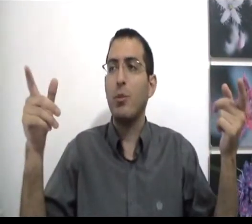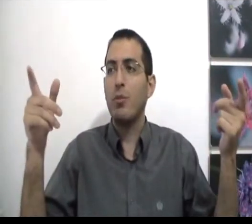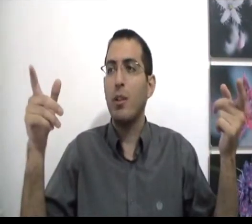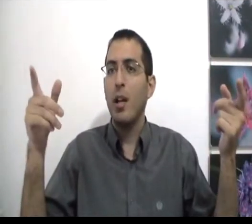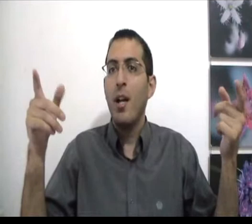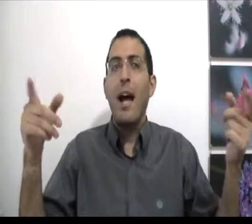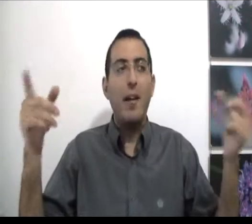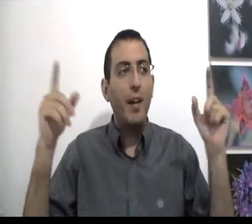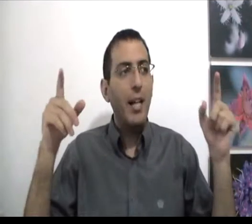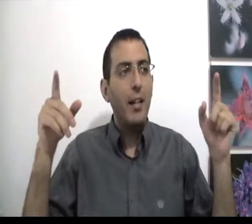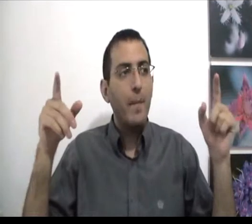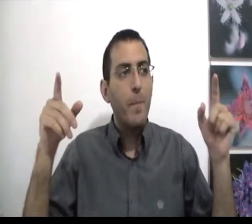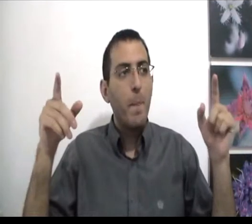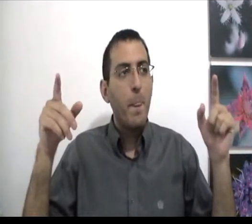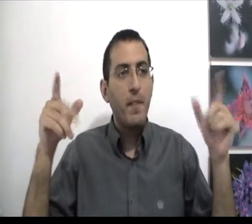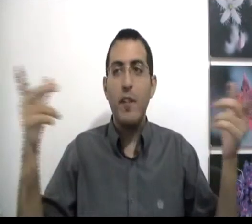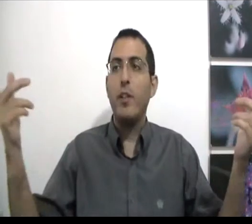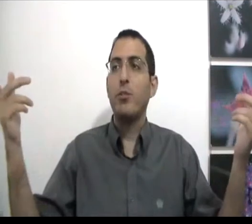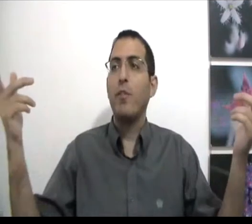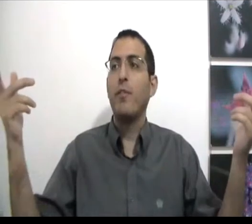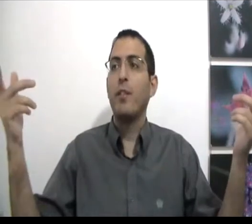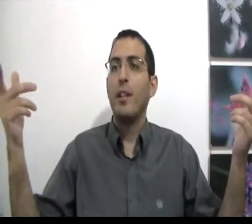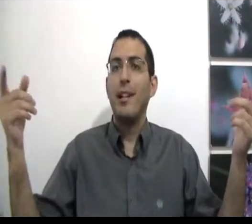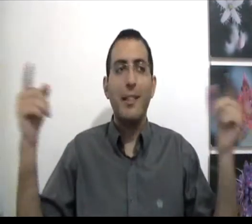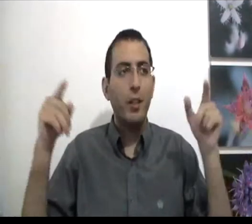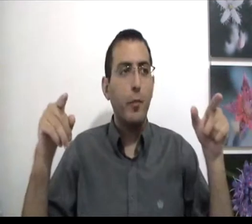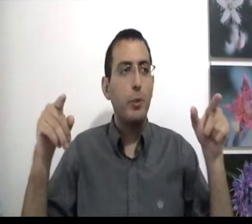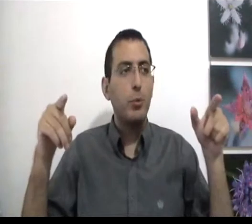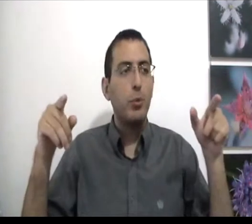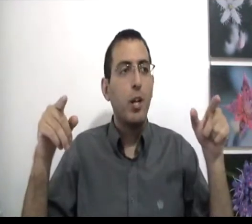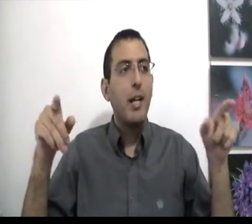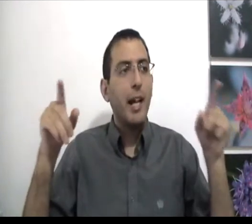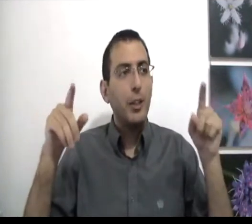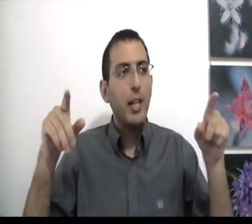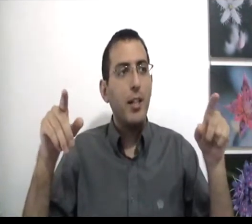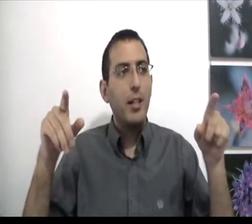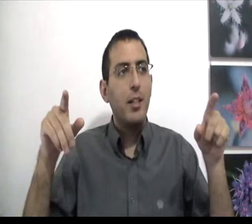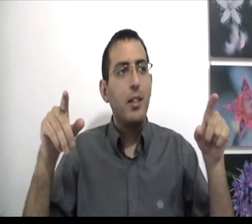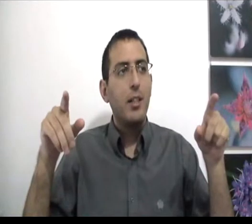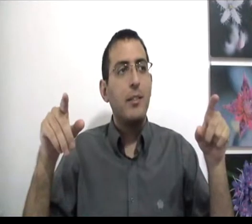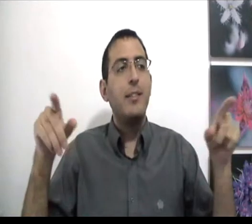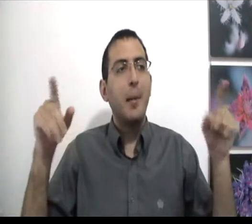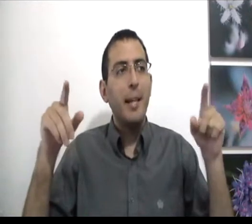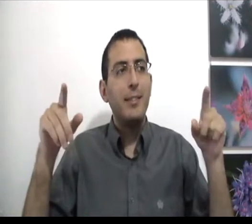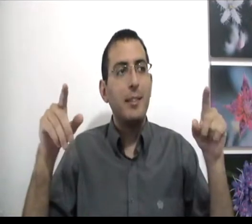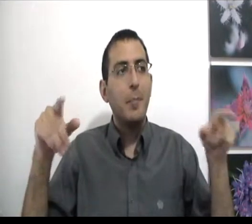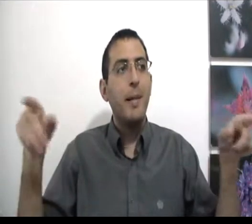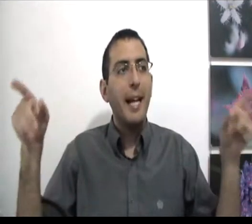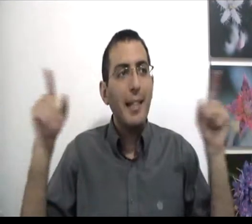טוב אבל, ואיפה הסוף? הסוף הפשוט כאשר תתאמץ באין